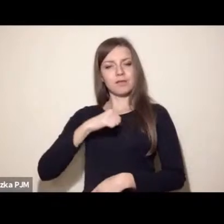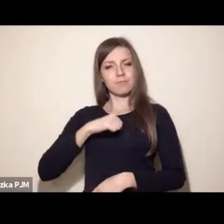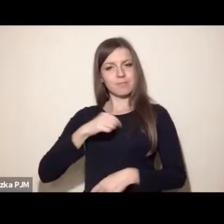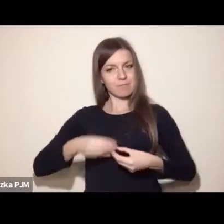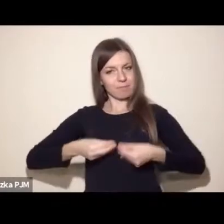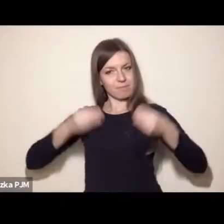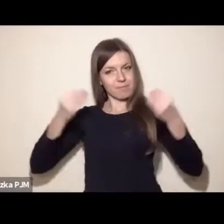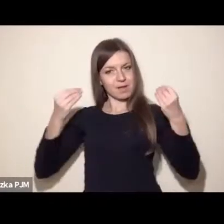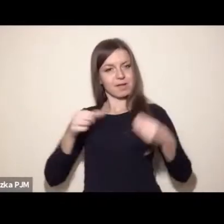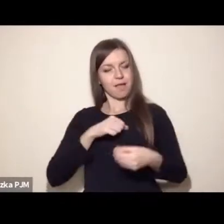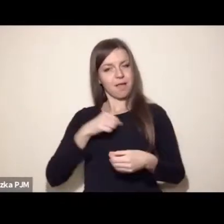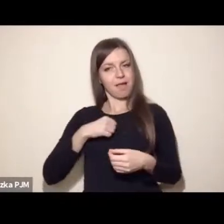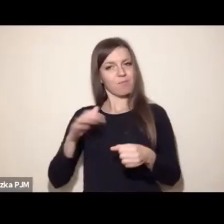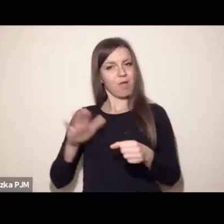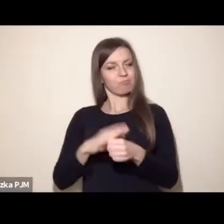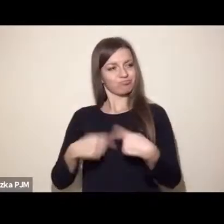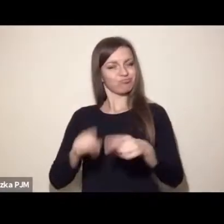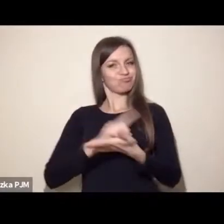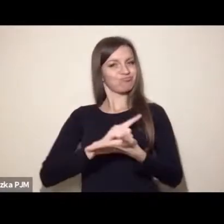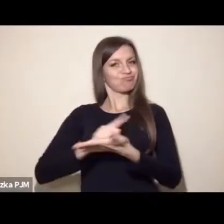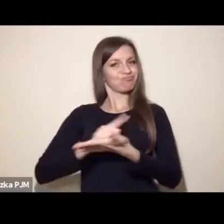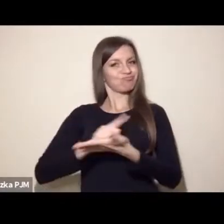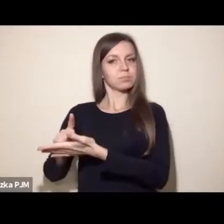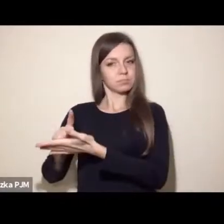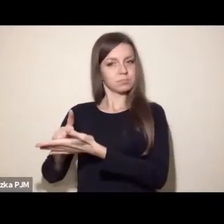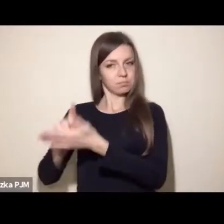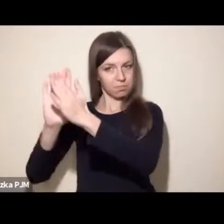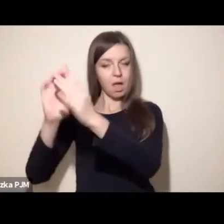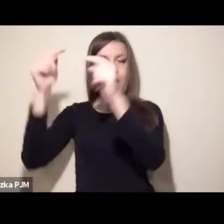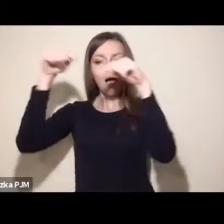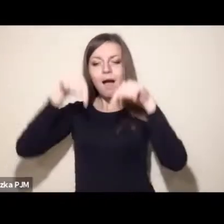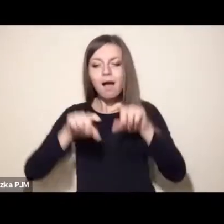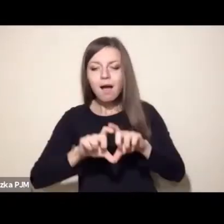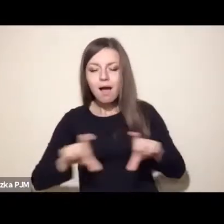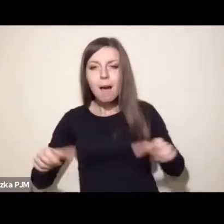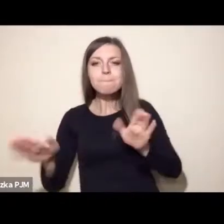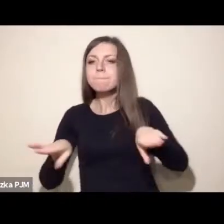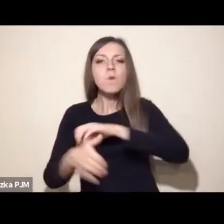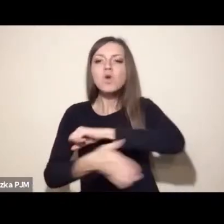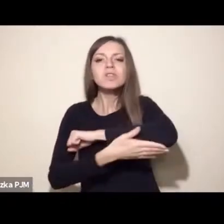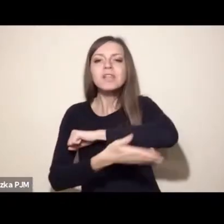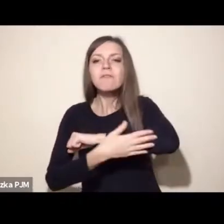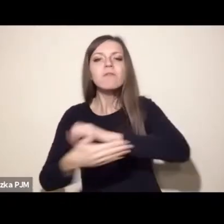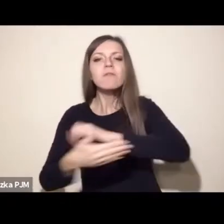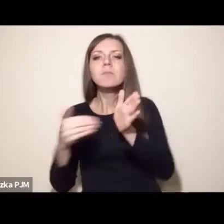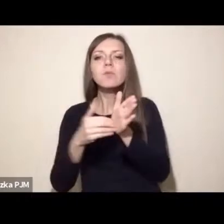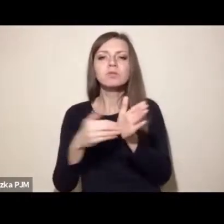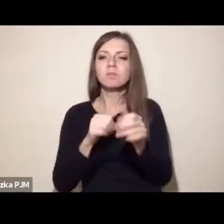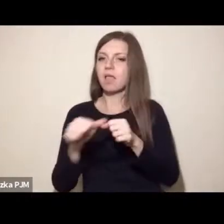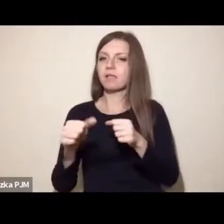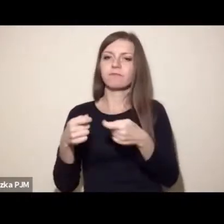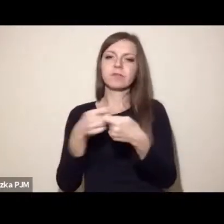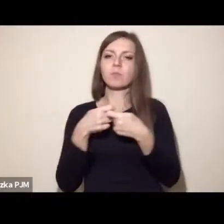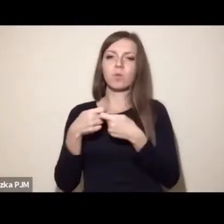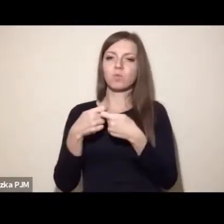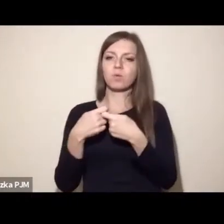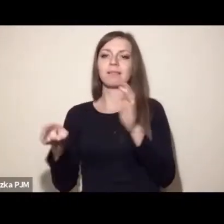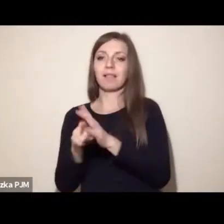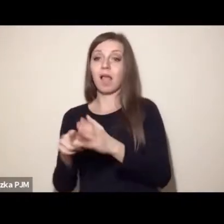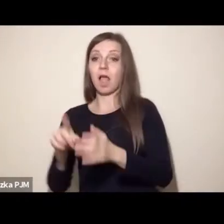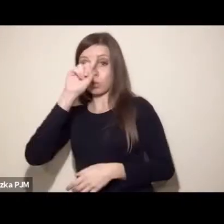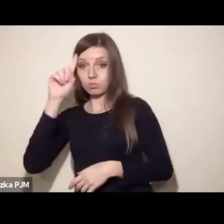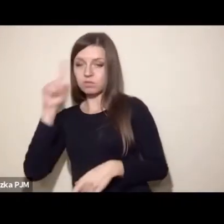samospełnieniem, te podstawowe potrzeby są wspólne. Wspólne są dla ludzi i innych